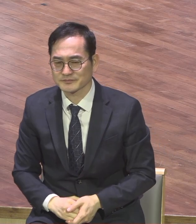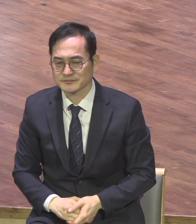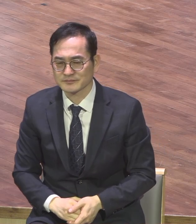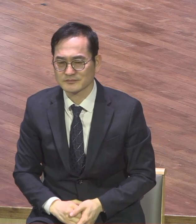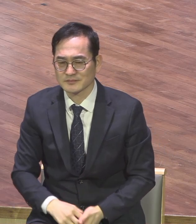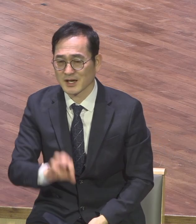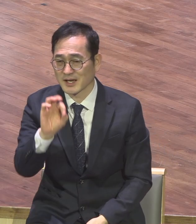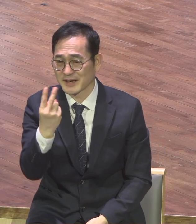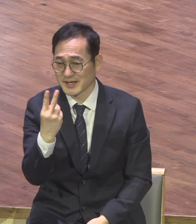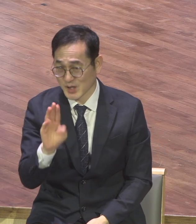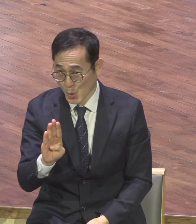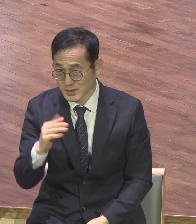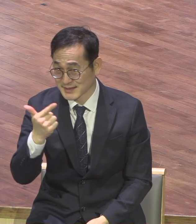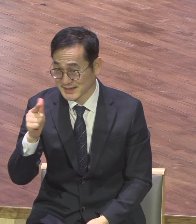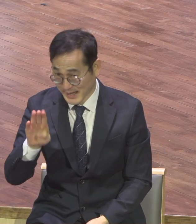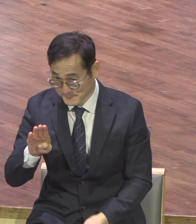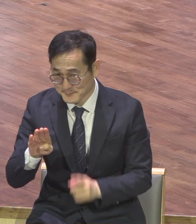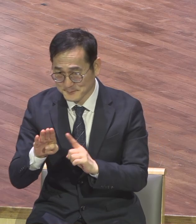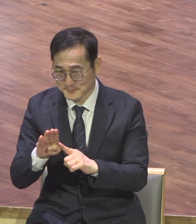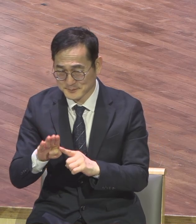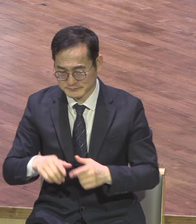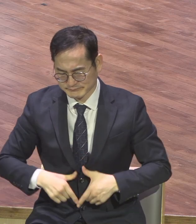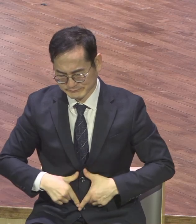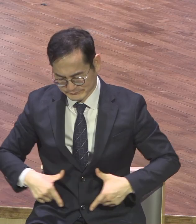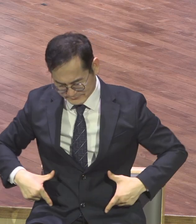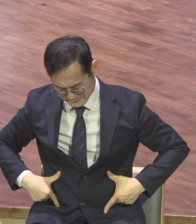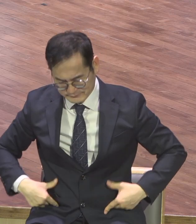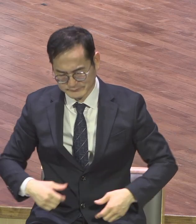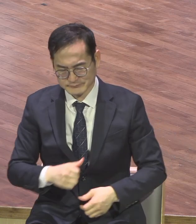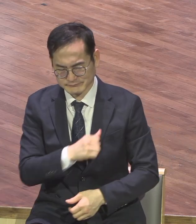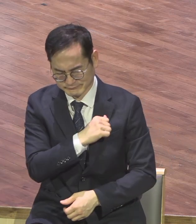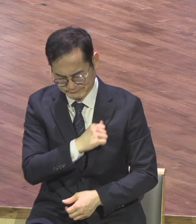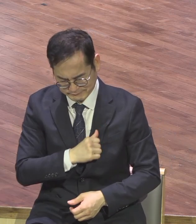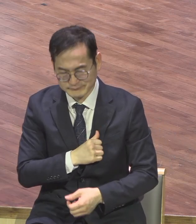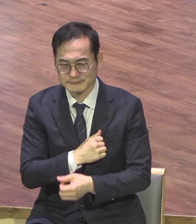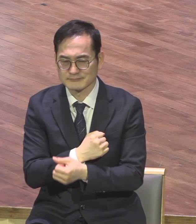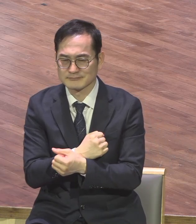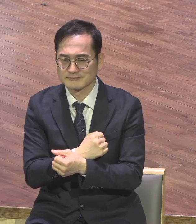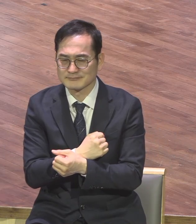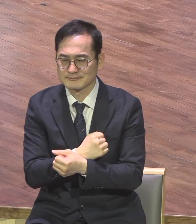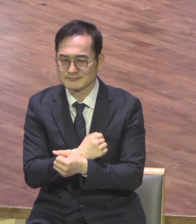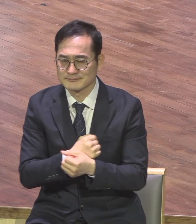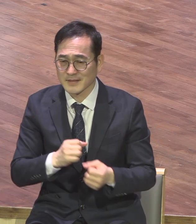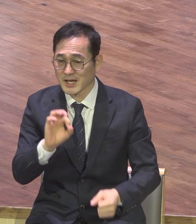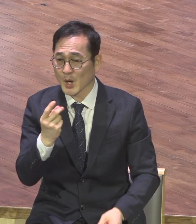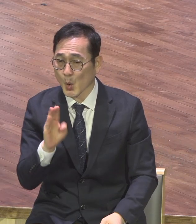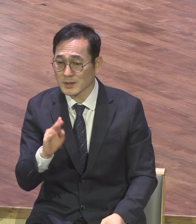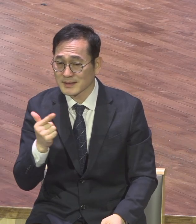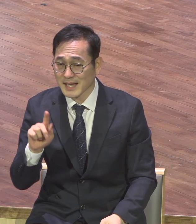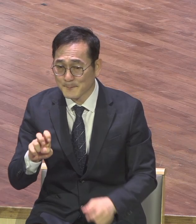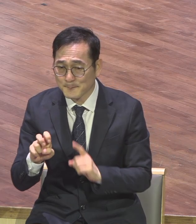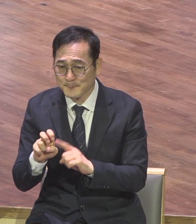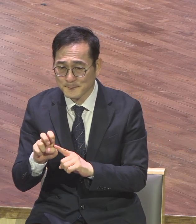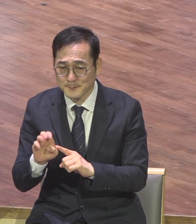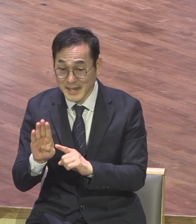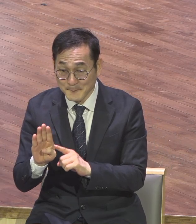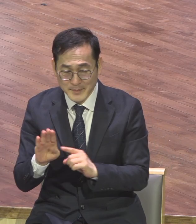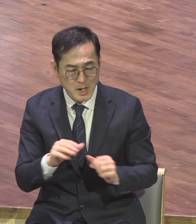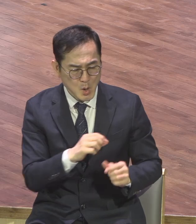참음보다 더 확장된 의미예요 오래 참음이 수동적이라면 용납은 능동적입니다 적극적인 의미가 있지요